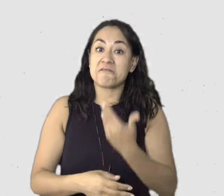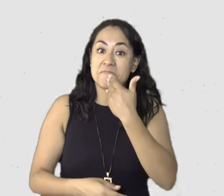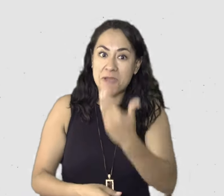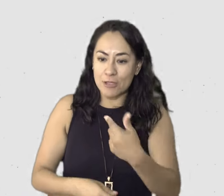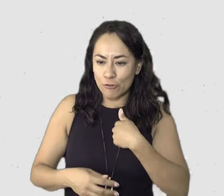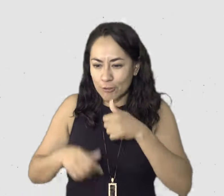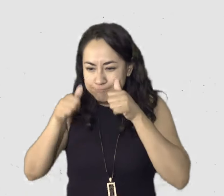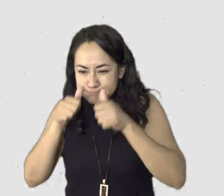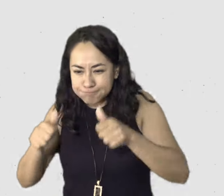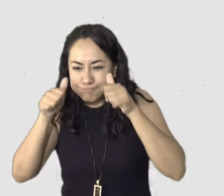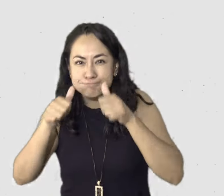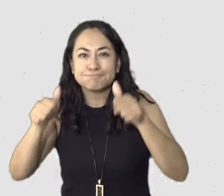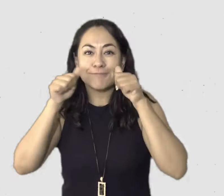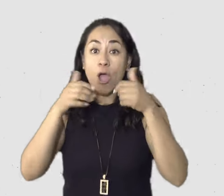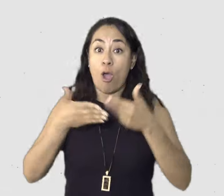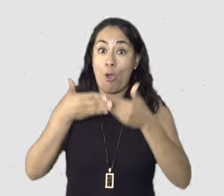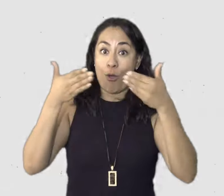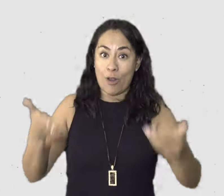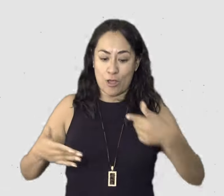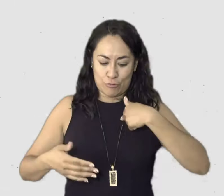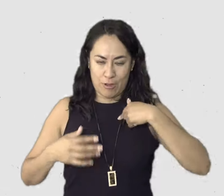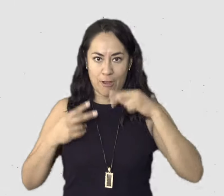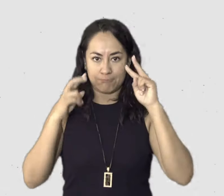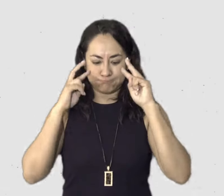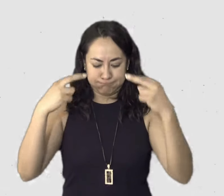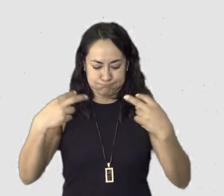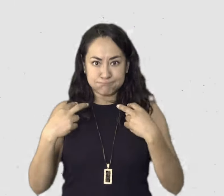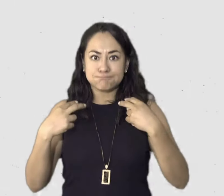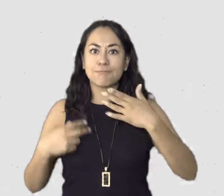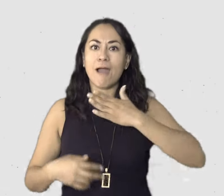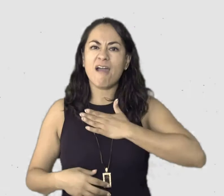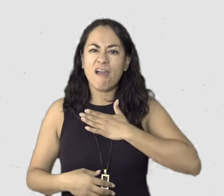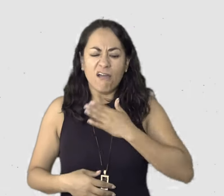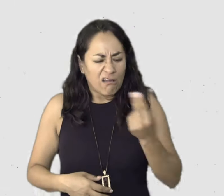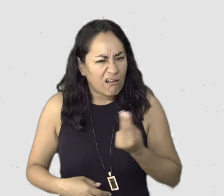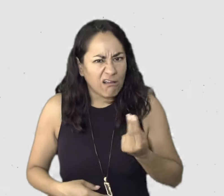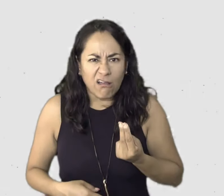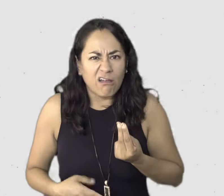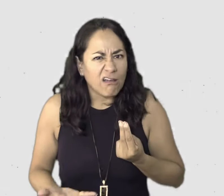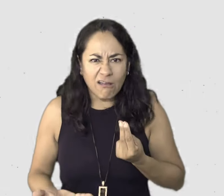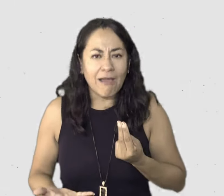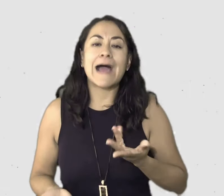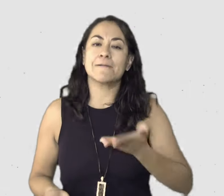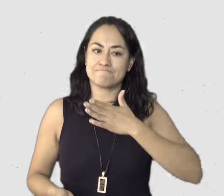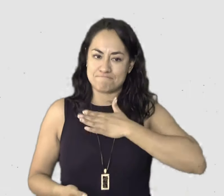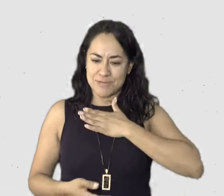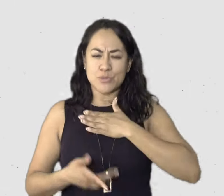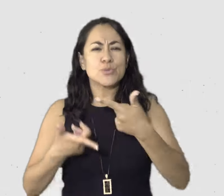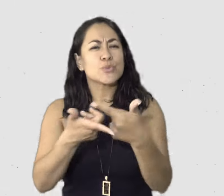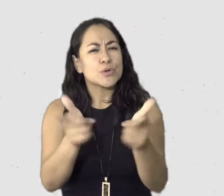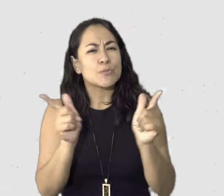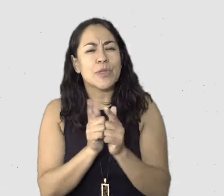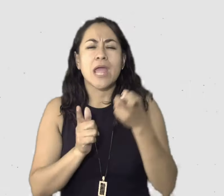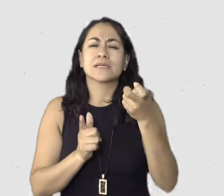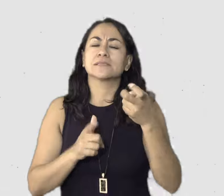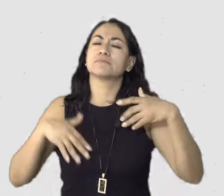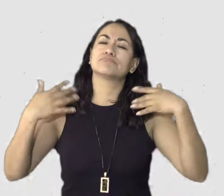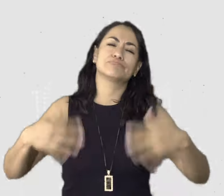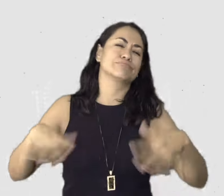necesito? ¿Quién soy? ¿A dónde voy? Entonces creo que como para mí es una necesidad de verdad vital tener amigas